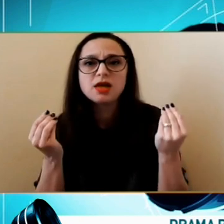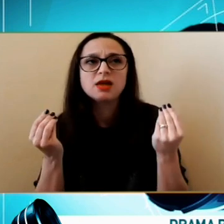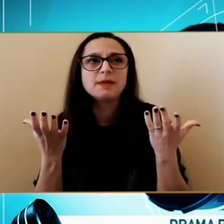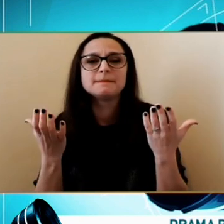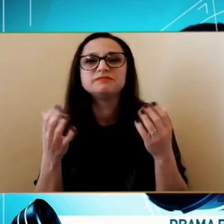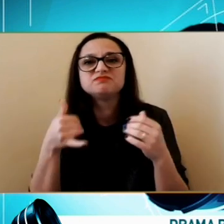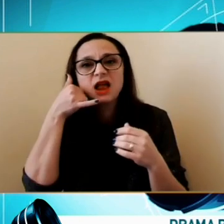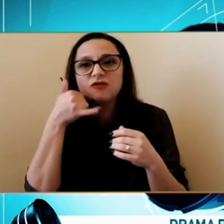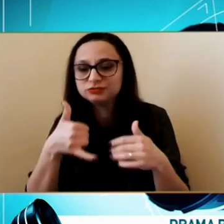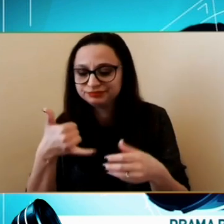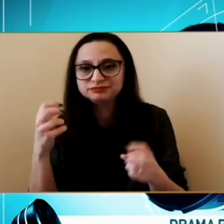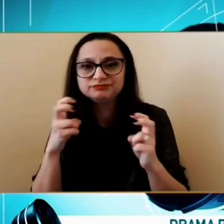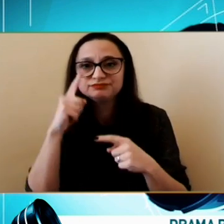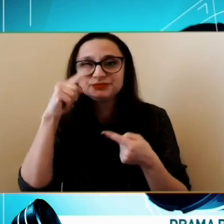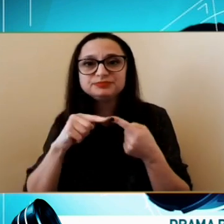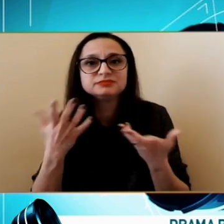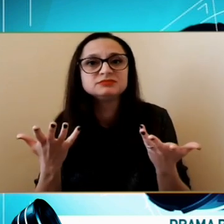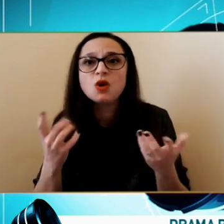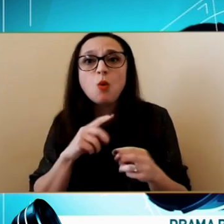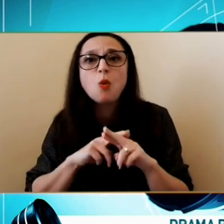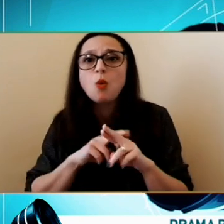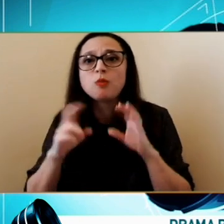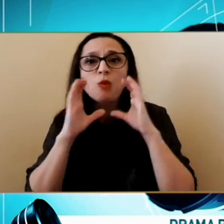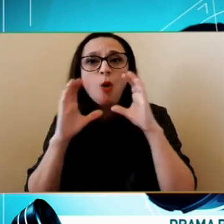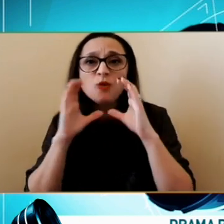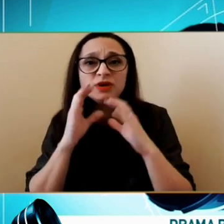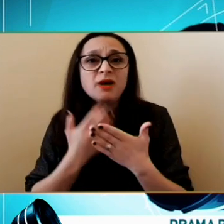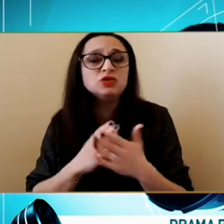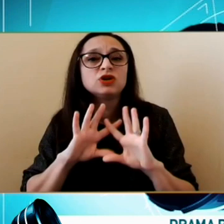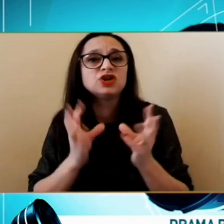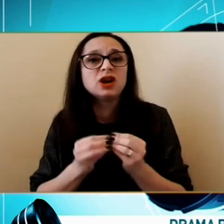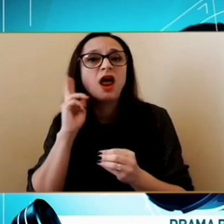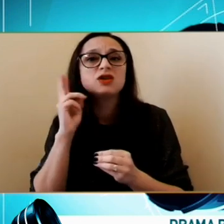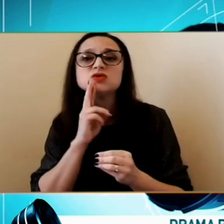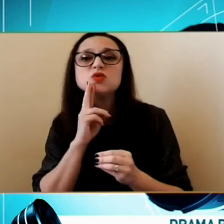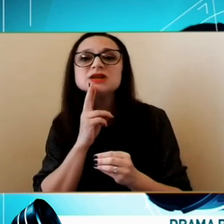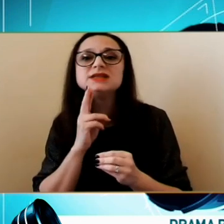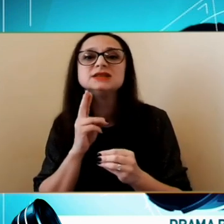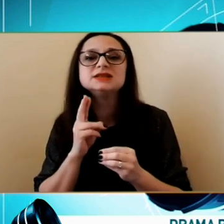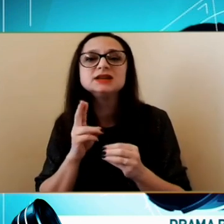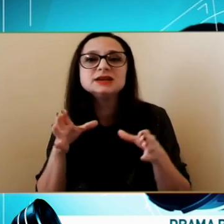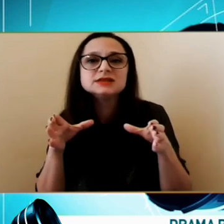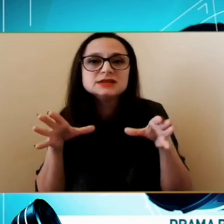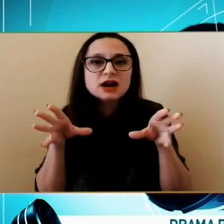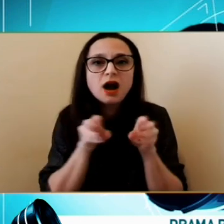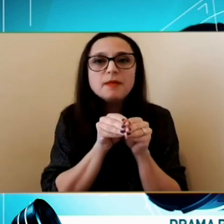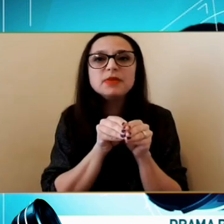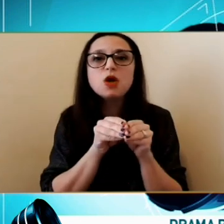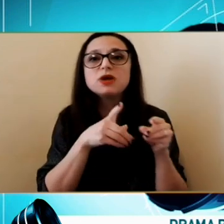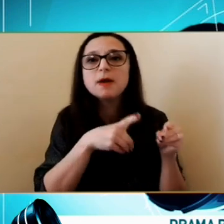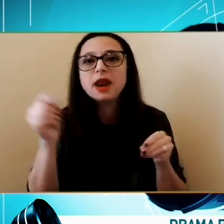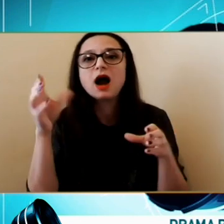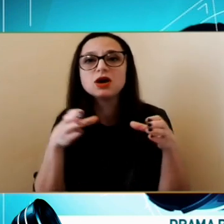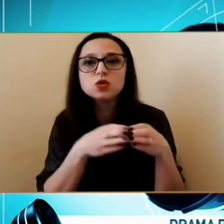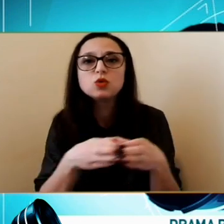Ceilalți surți Că în general Surzii Să strâng Un grup mai mare Împreună și pleacă Deci asta